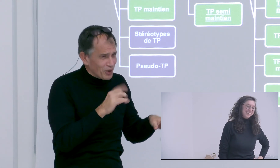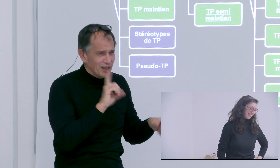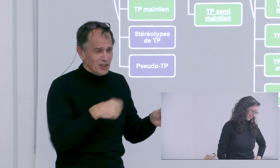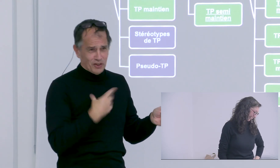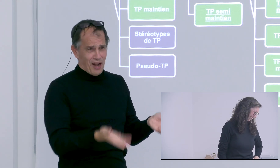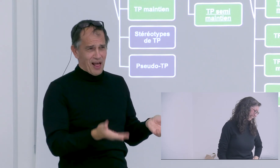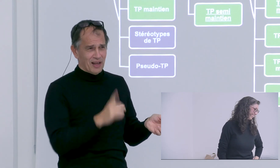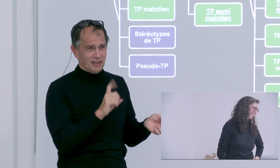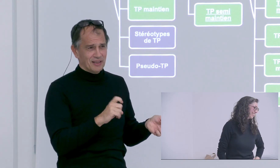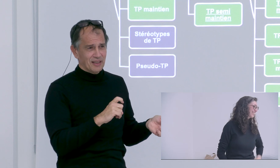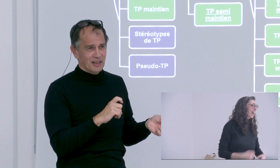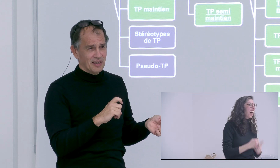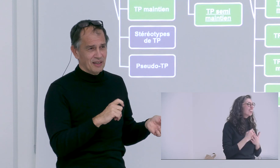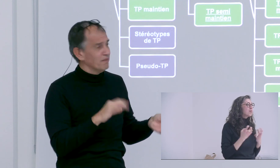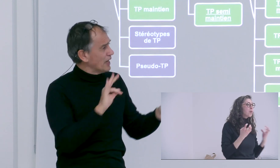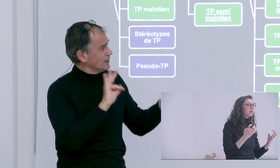vous aviez une première question non